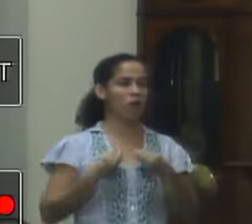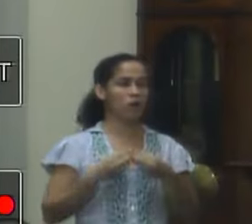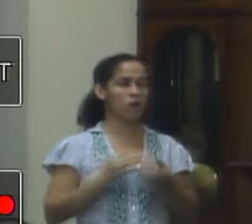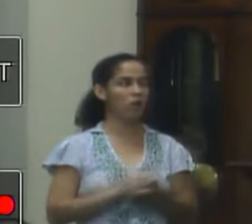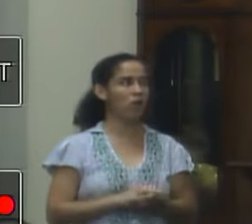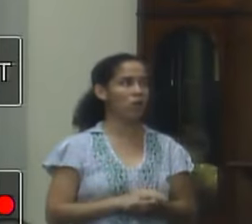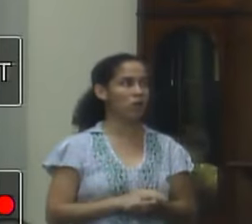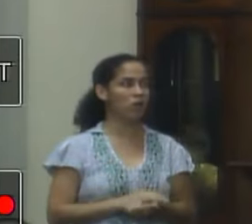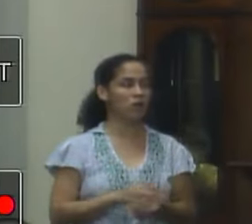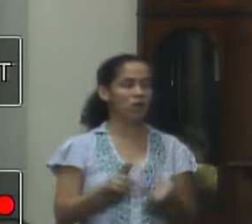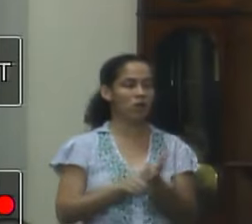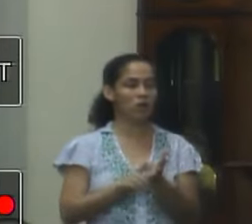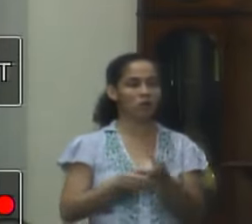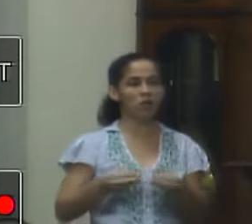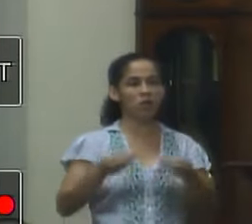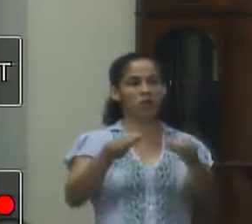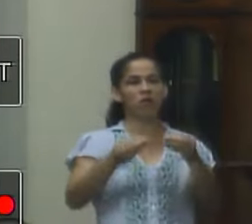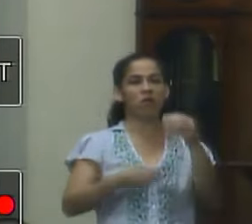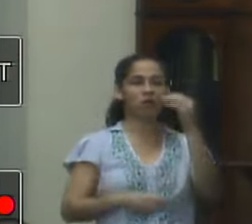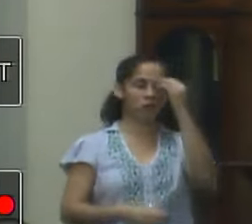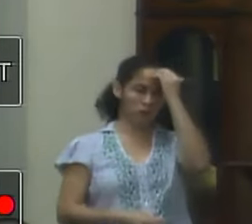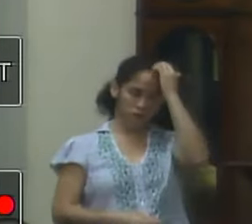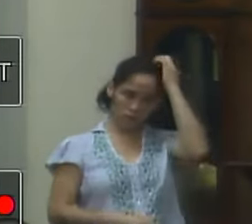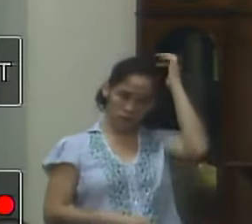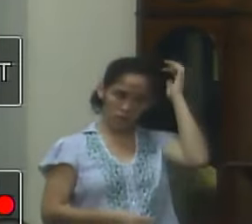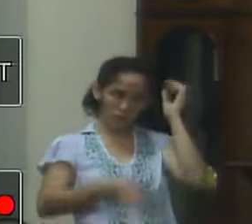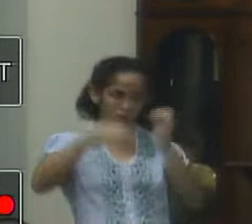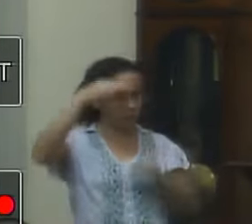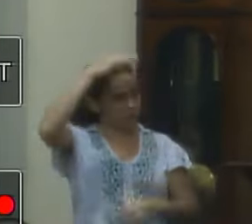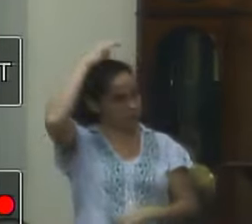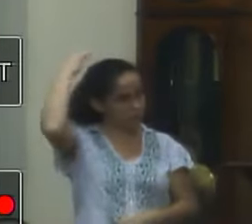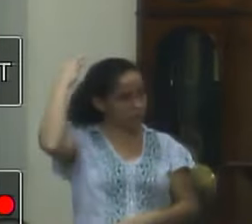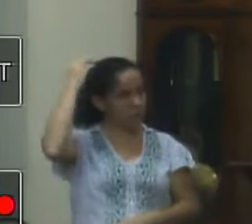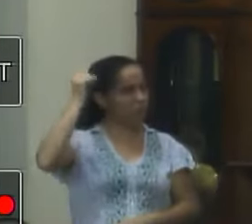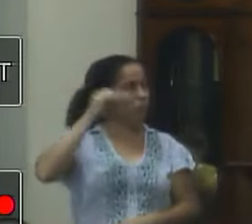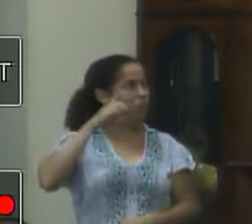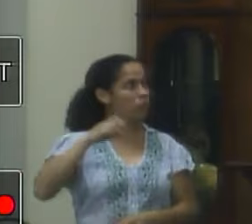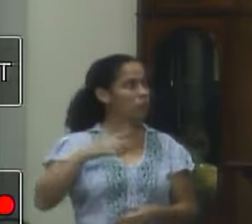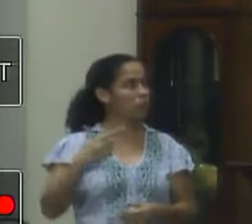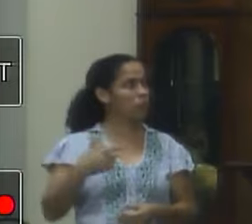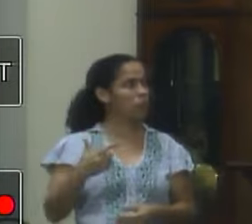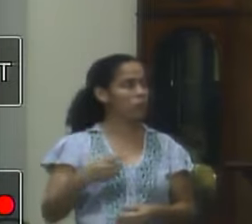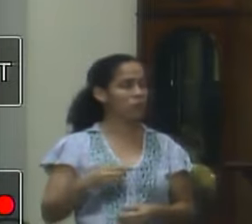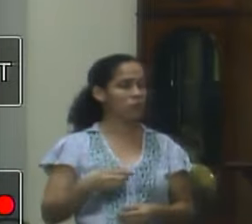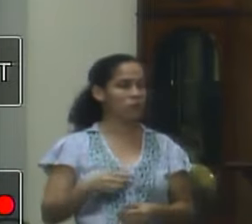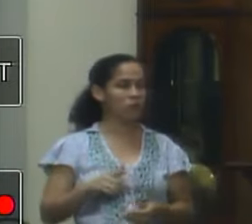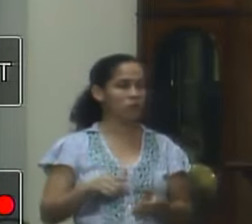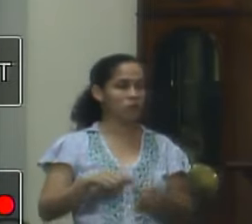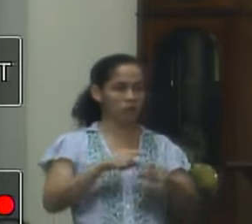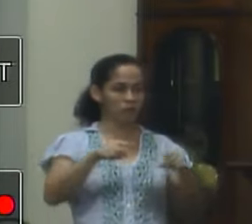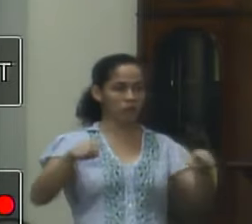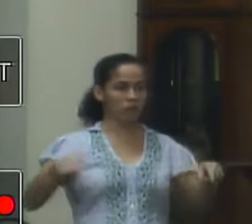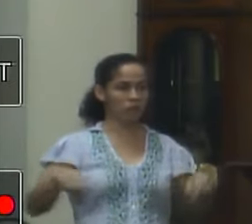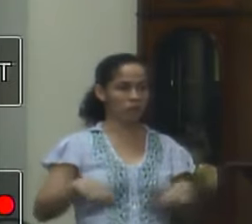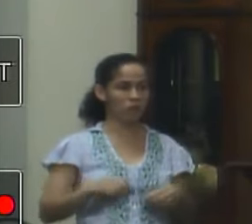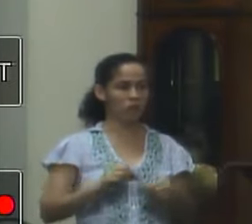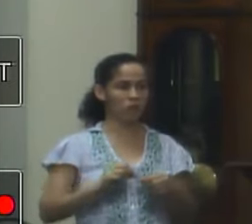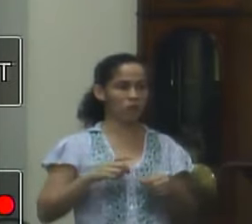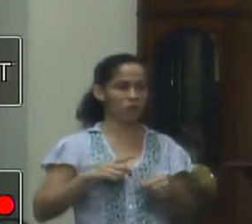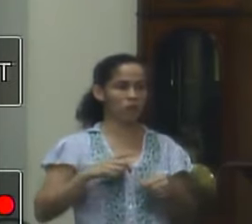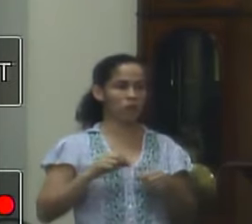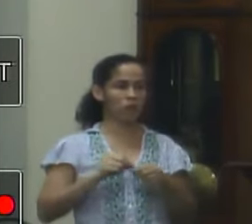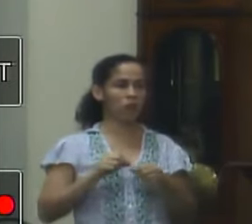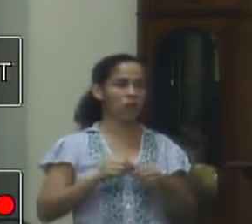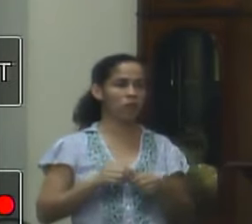dar escritura para o município Santo Isabel teve uma dificuldade maior Marcelo porque não tinha ainda a planta regulamentada tivemos que fazer uma planta